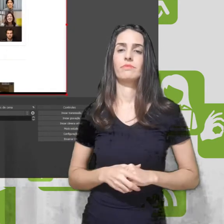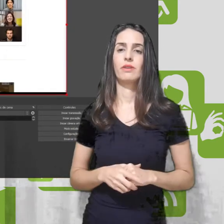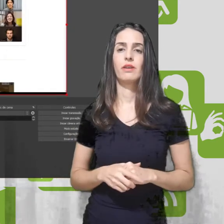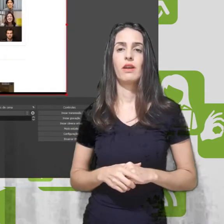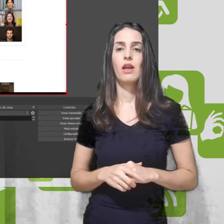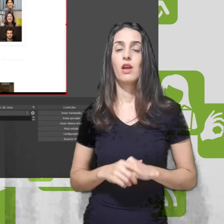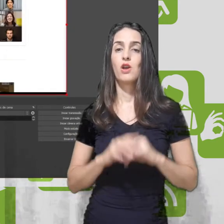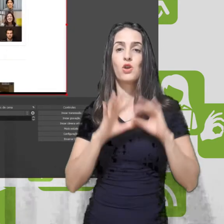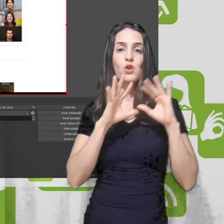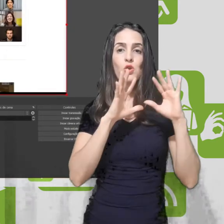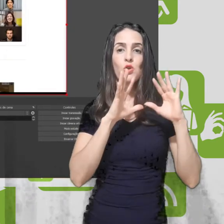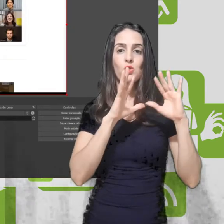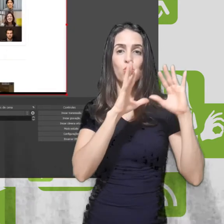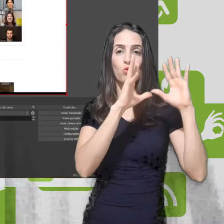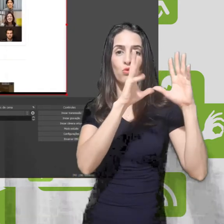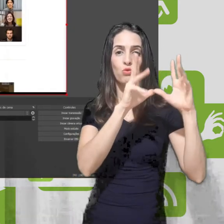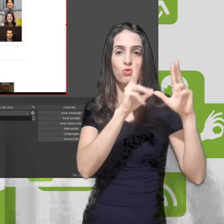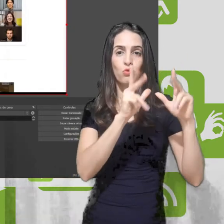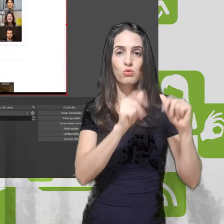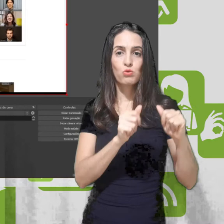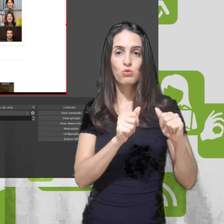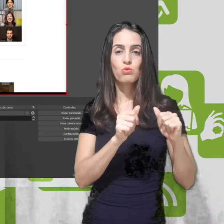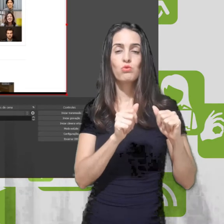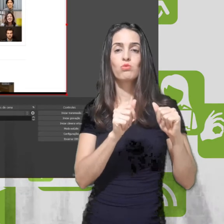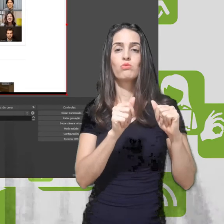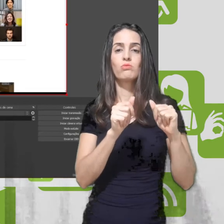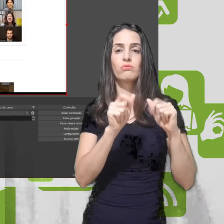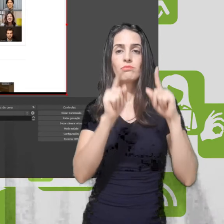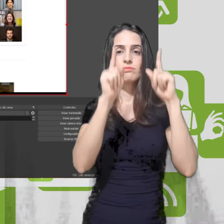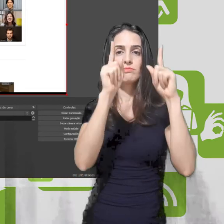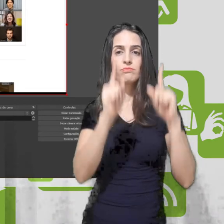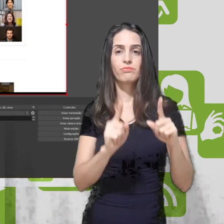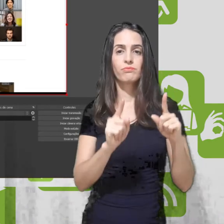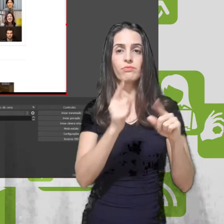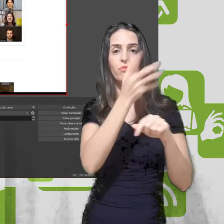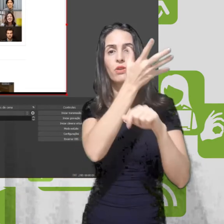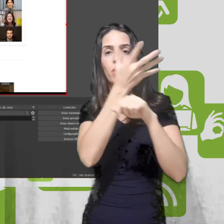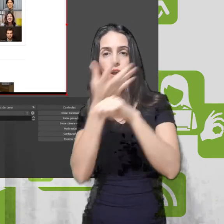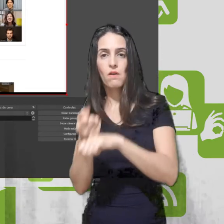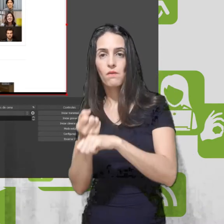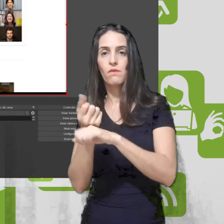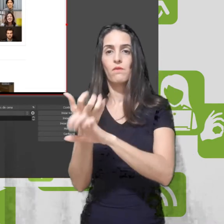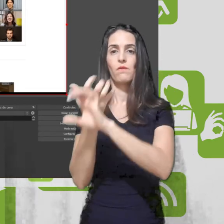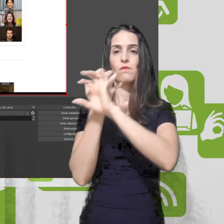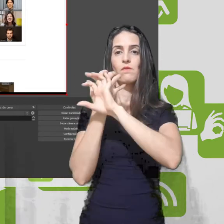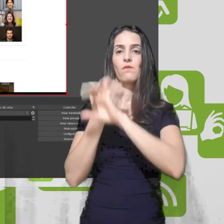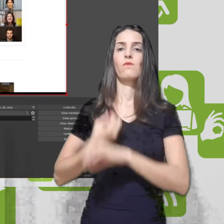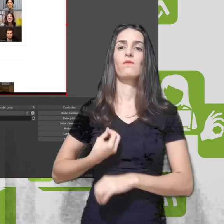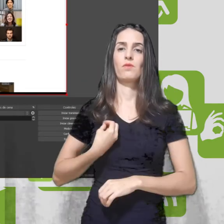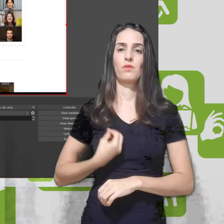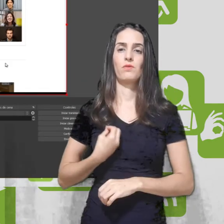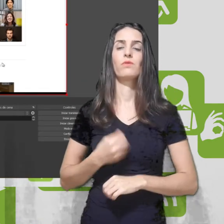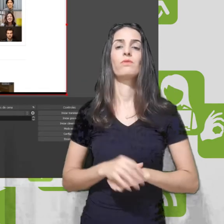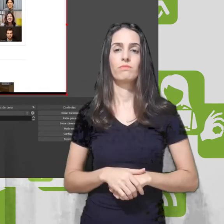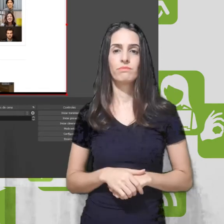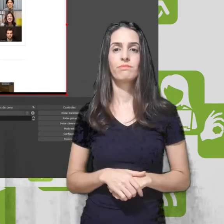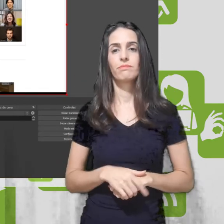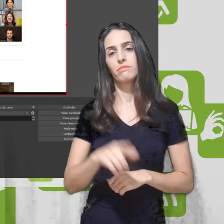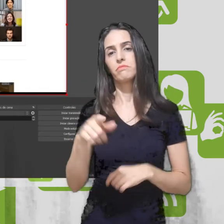Assim, tudo que aparecer aqui na parte de fontes vai ser gravado ou ao vivo. E aí vocês não